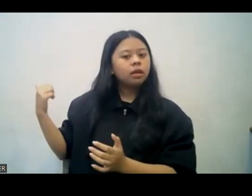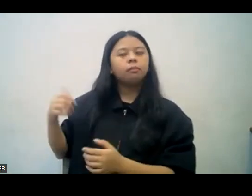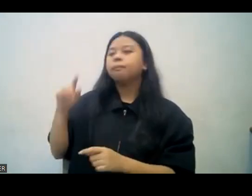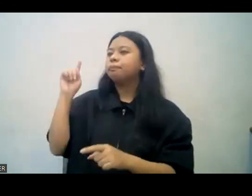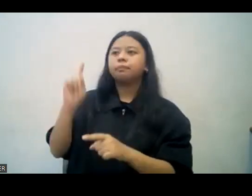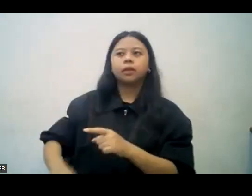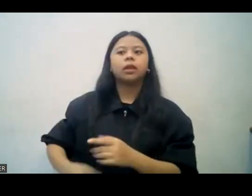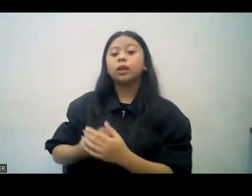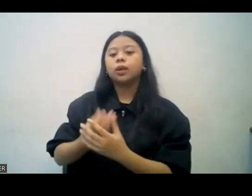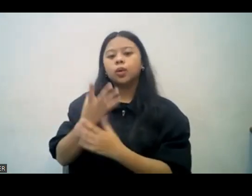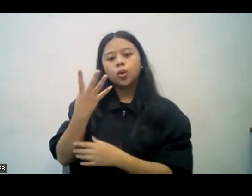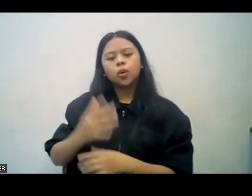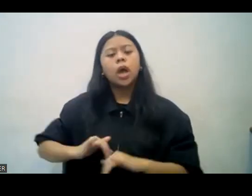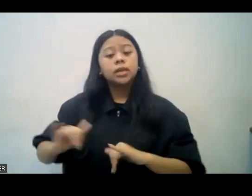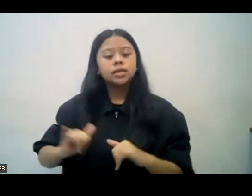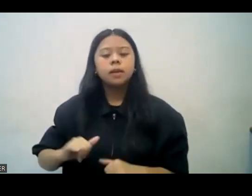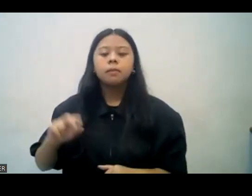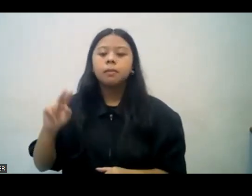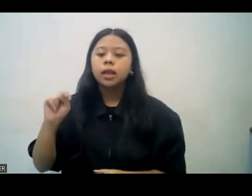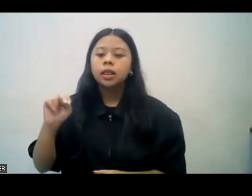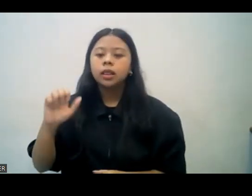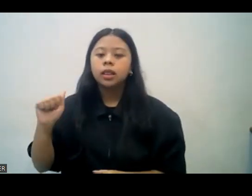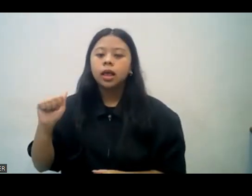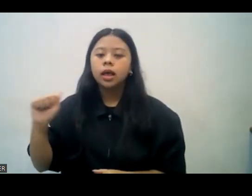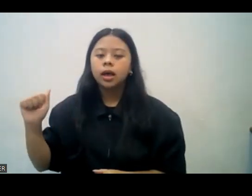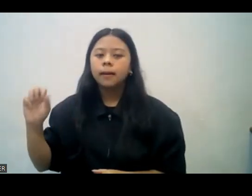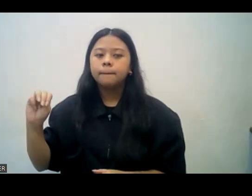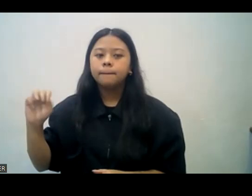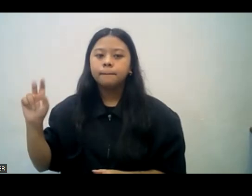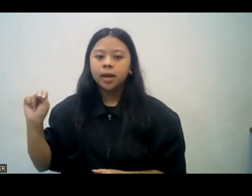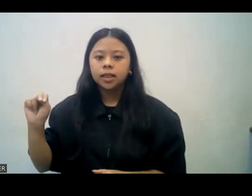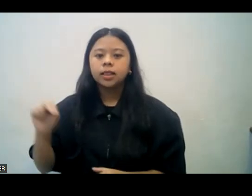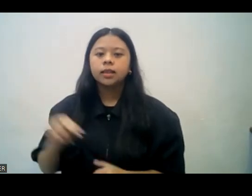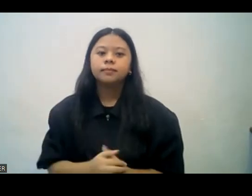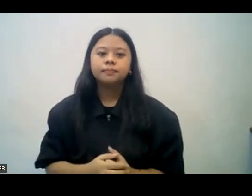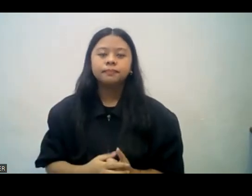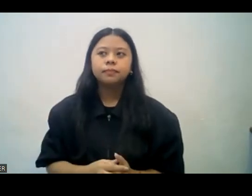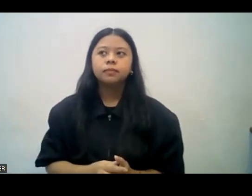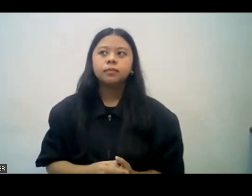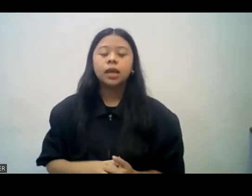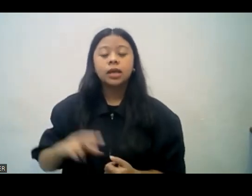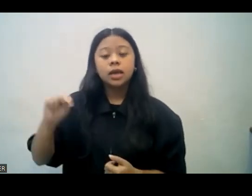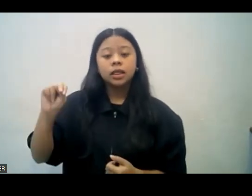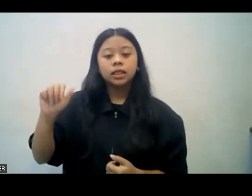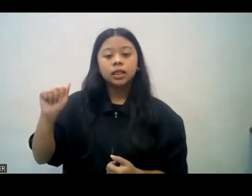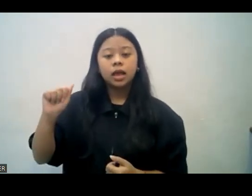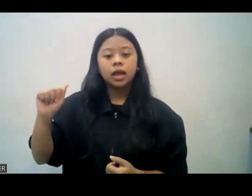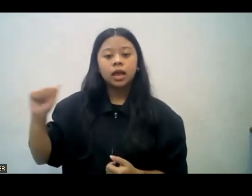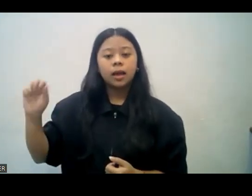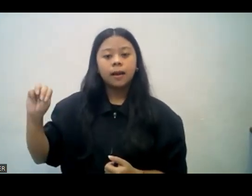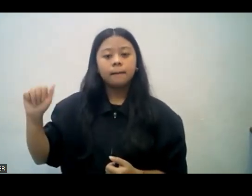Naaman. Tignan niyo po si Naaman. He's the commander in the Assyria. Siya po ay isang